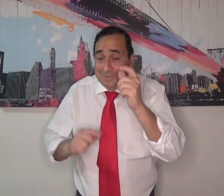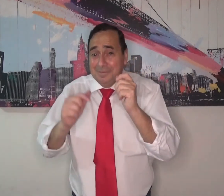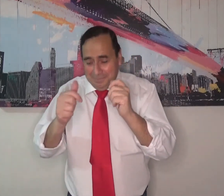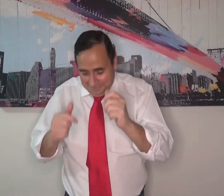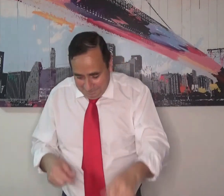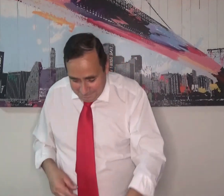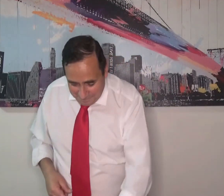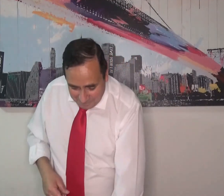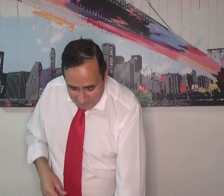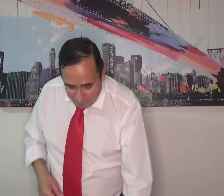conocerlo.